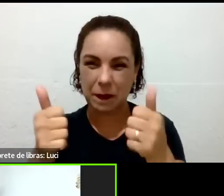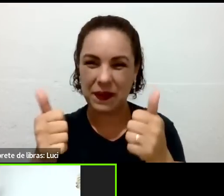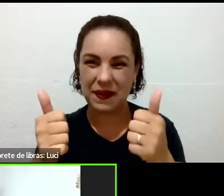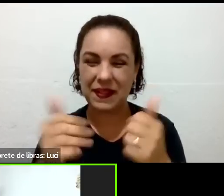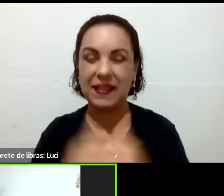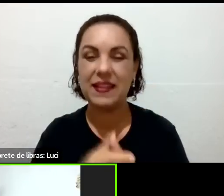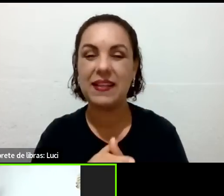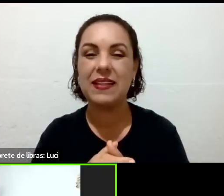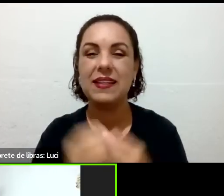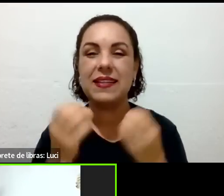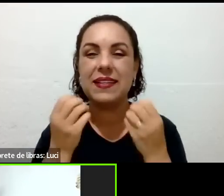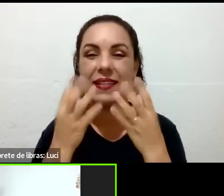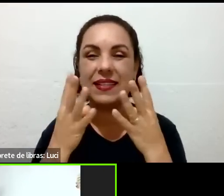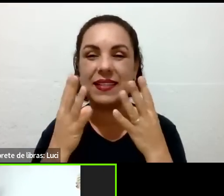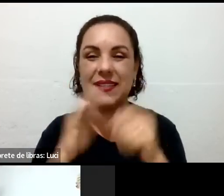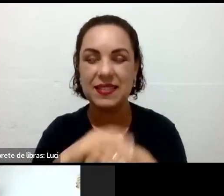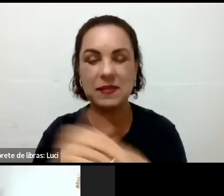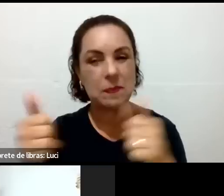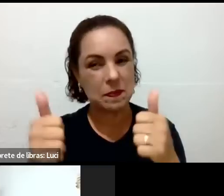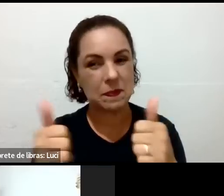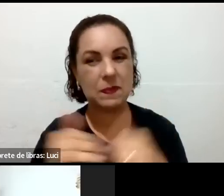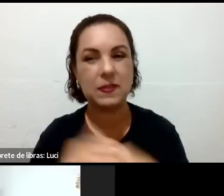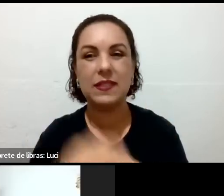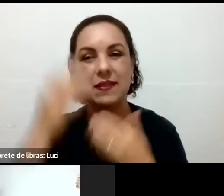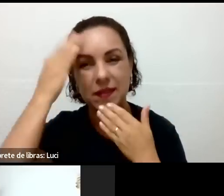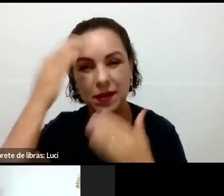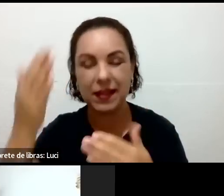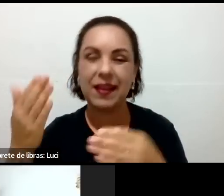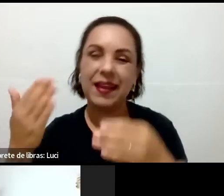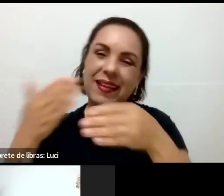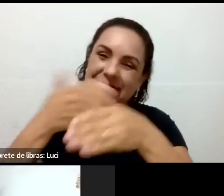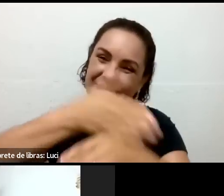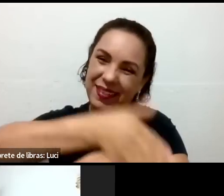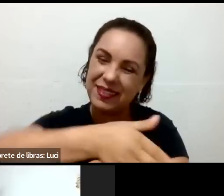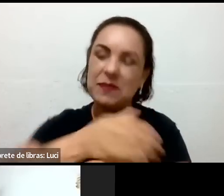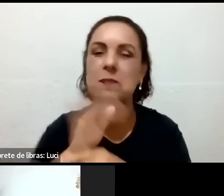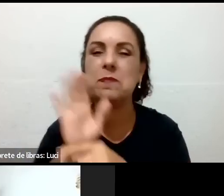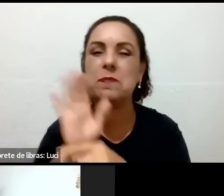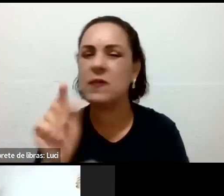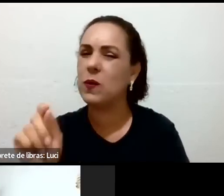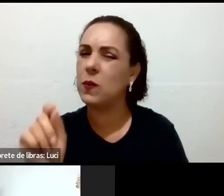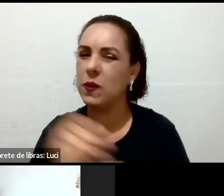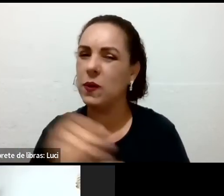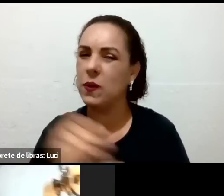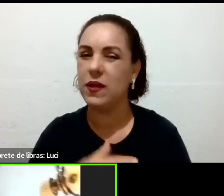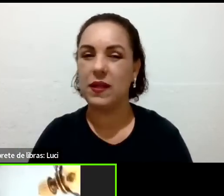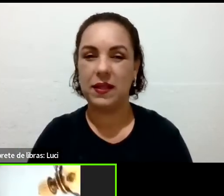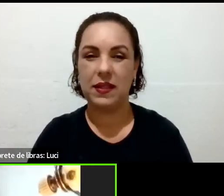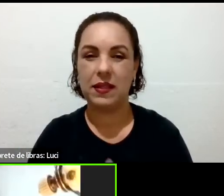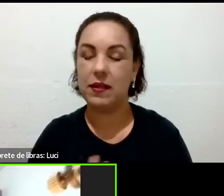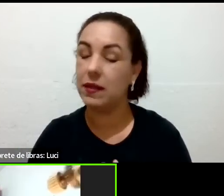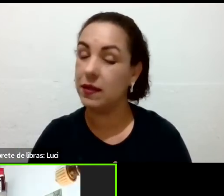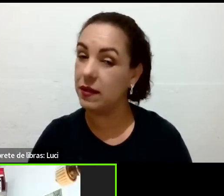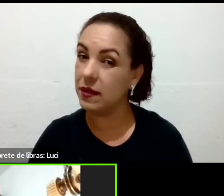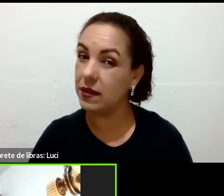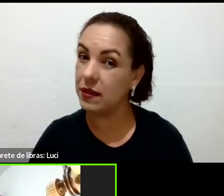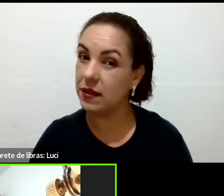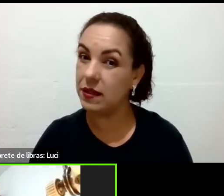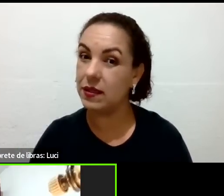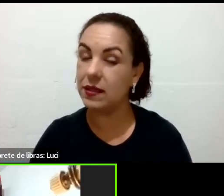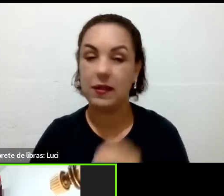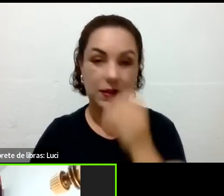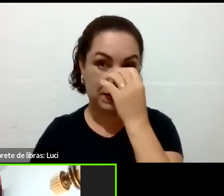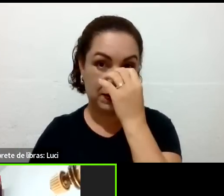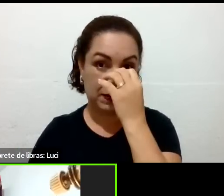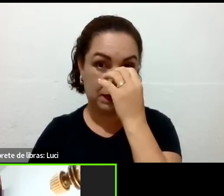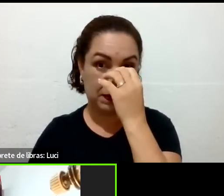você, Romo? Tudo bem. Obrigado pela presença. Em que possa ajudá-la, Cida? É, porque eu ouvi você falando assim, Eu